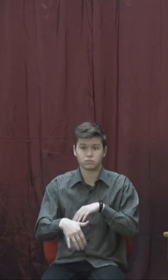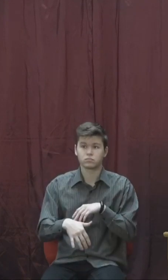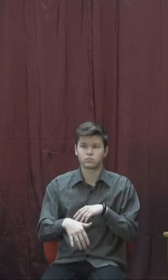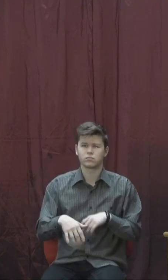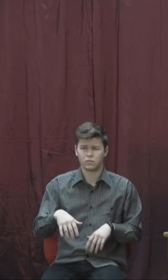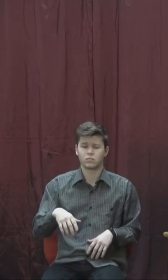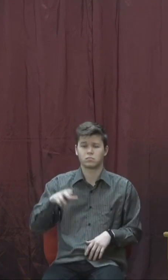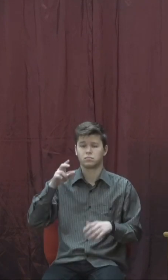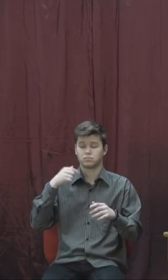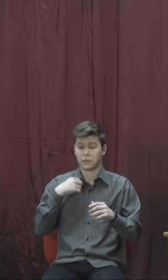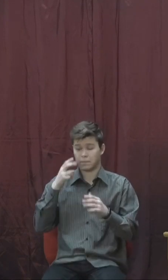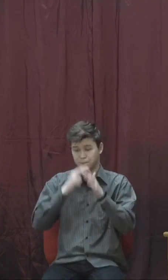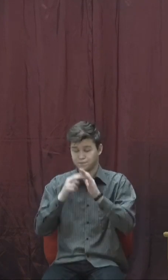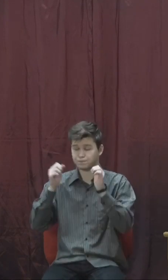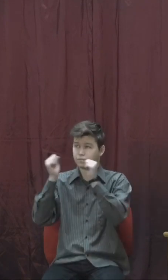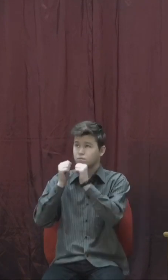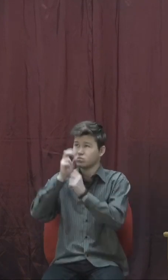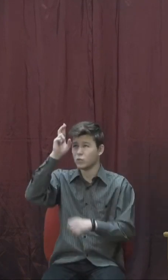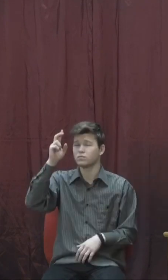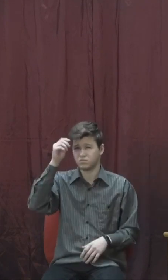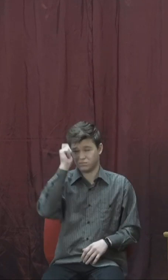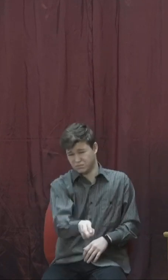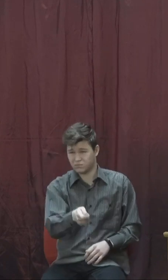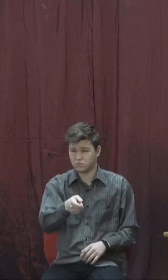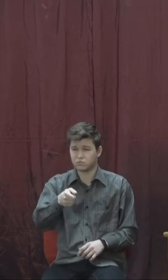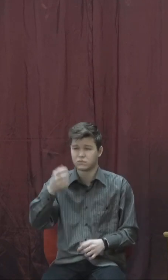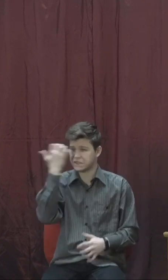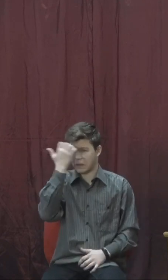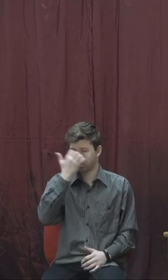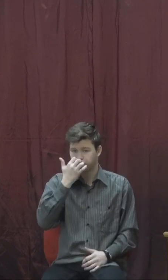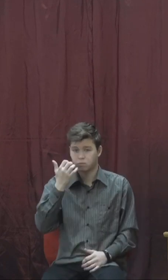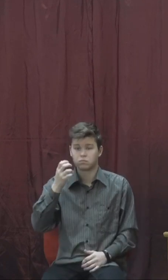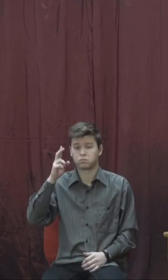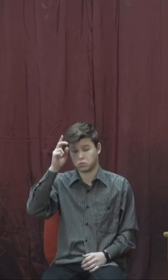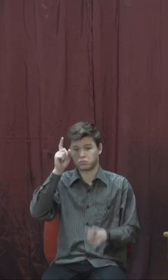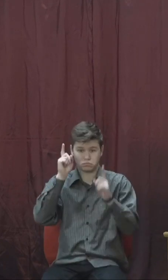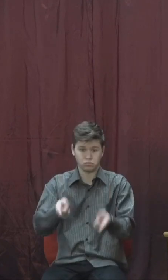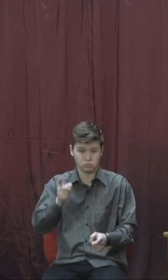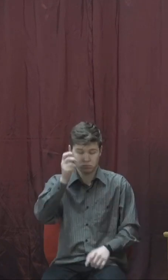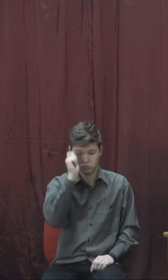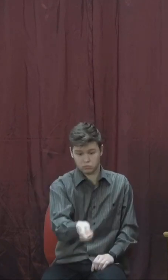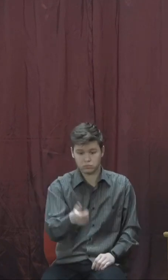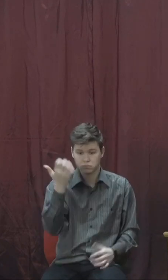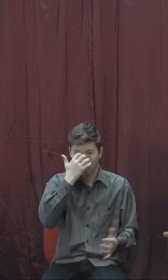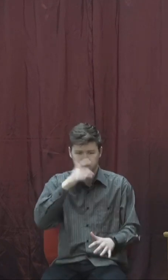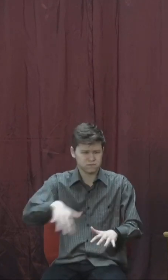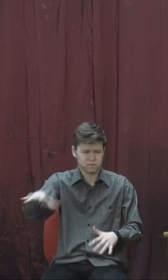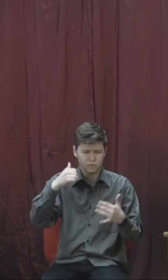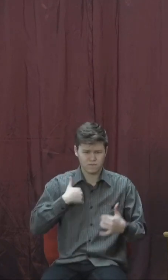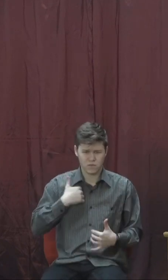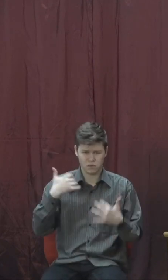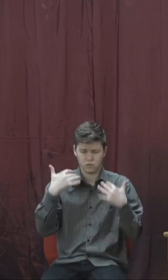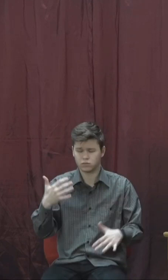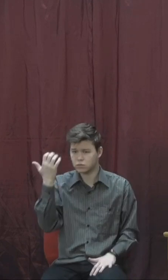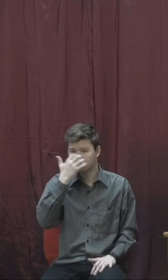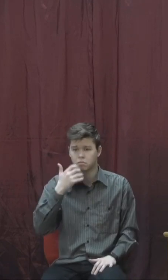лют цей сліпотою. І він ударив їх сліпотою за Єлисеєвим словом. І сказав до них Єлисей, це не